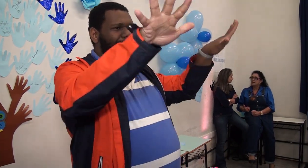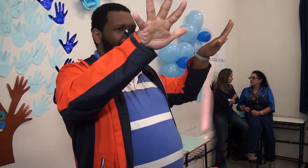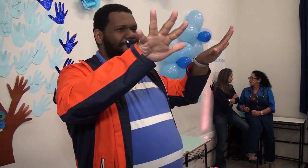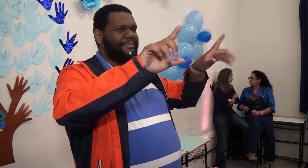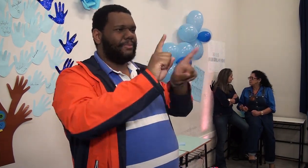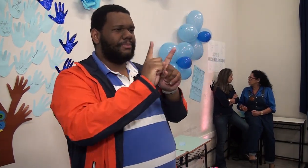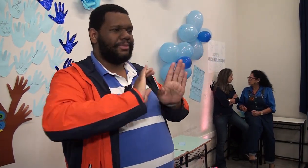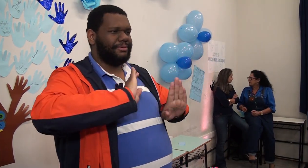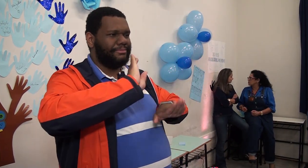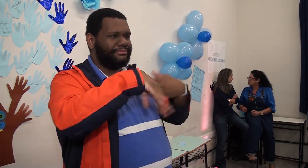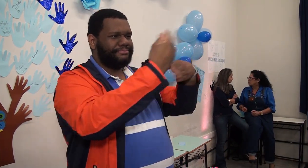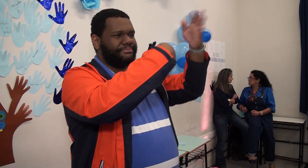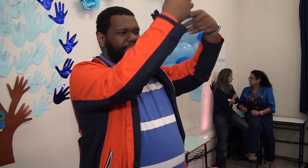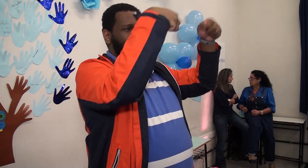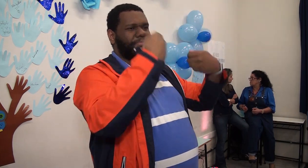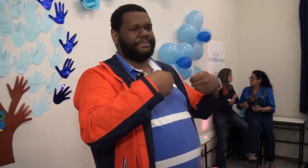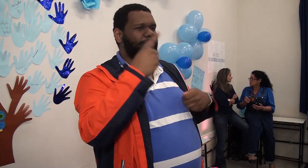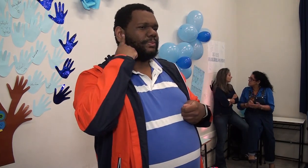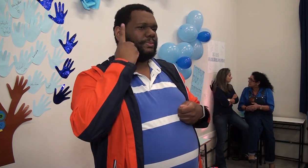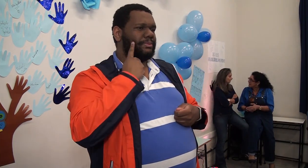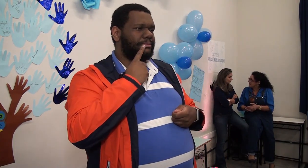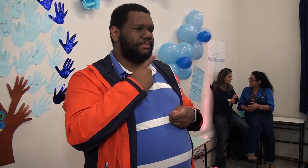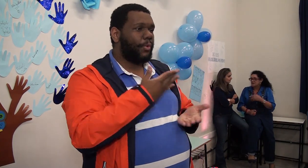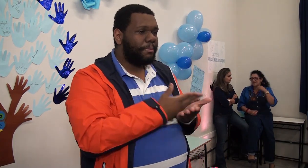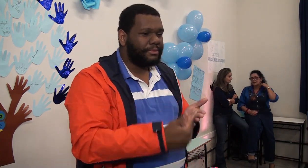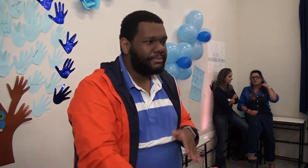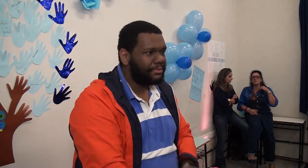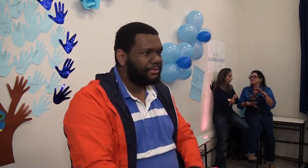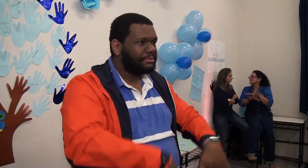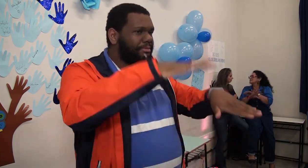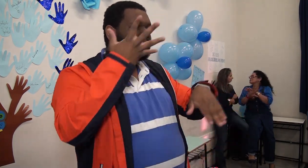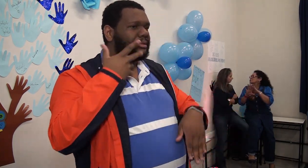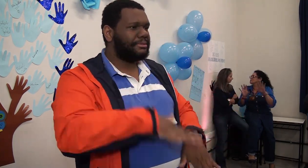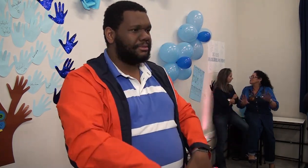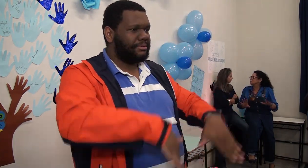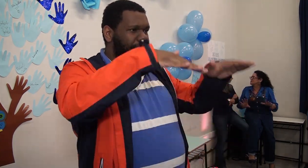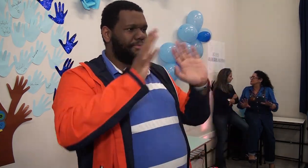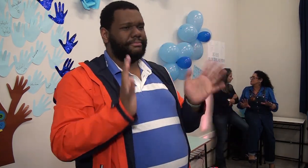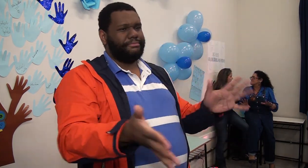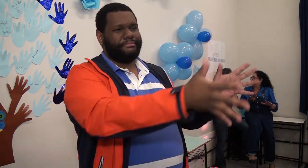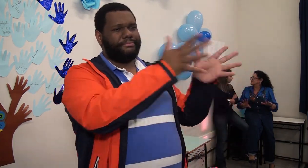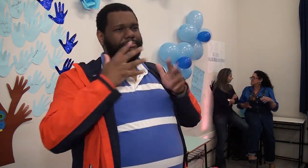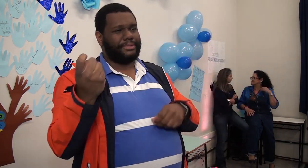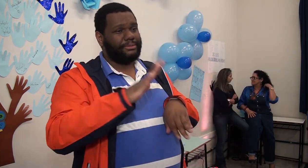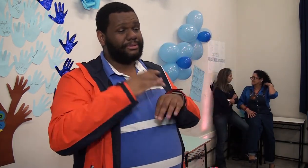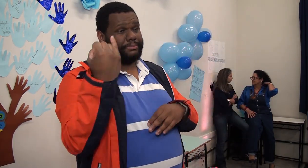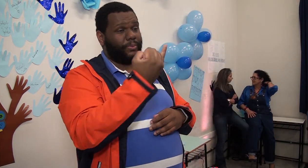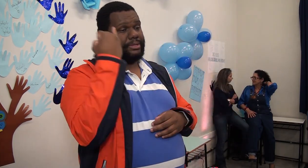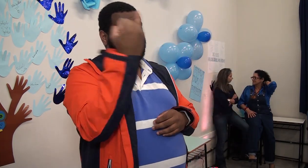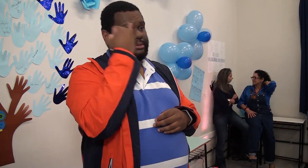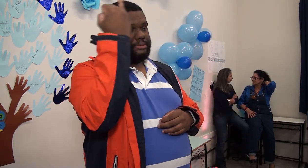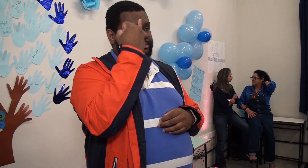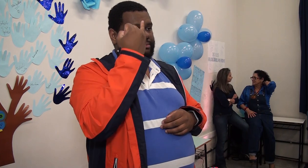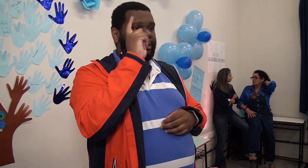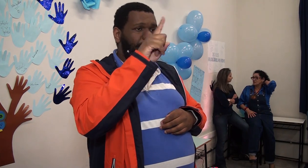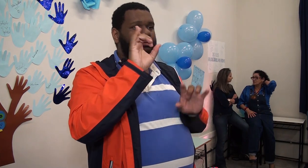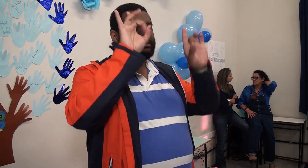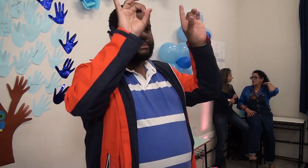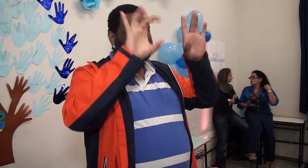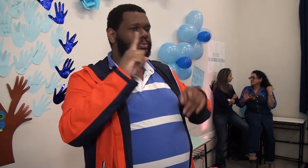do INIS, isso foi tudo desenvolvendo e melhorando para o nosso serviço. Então a gente, desde criança, quando começa a manter contato, é importante